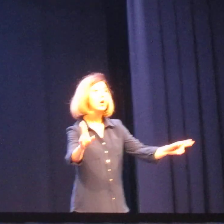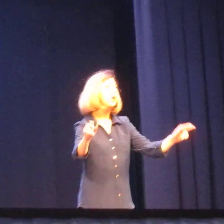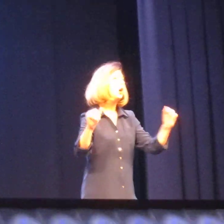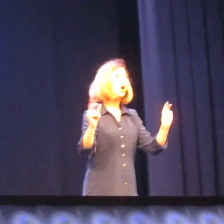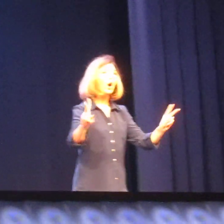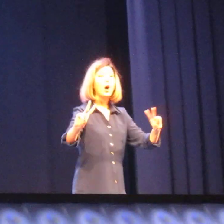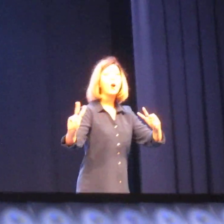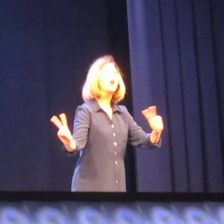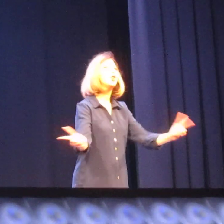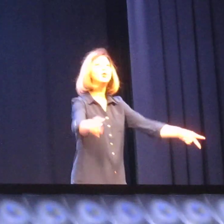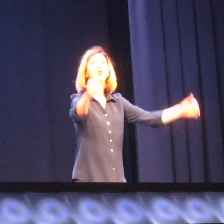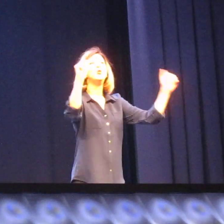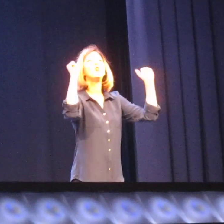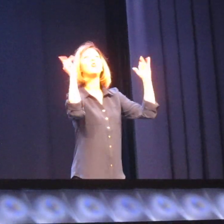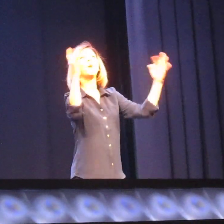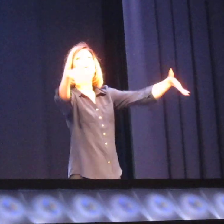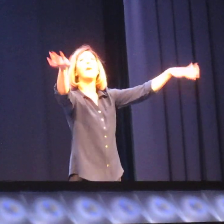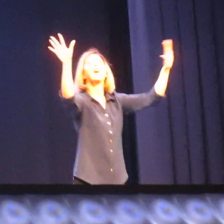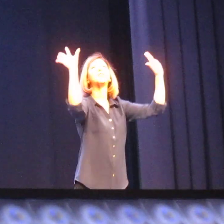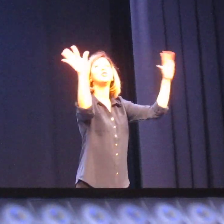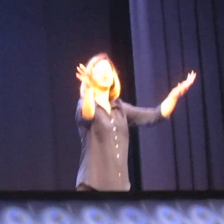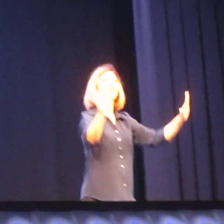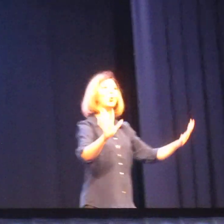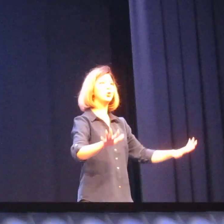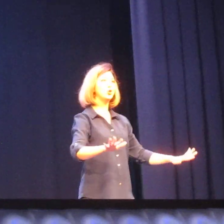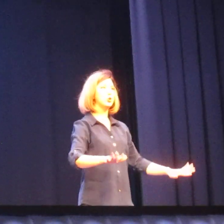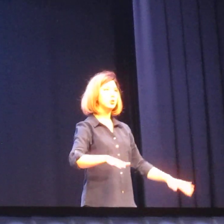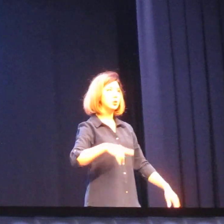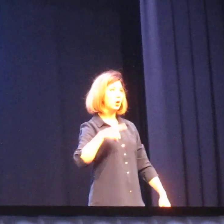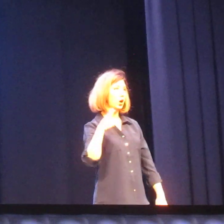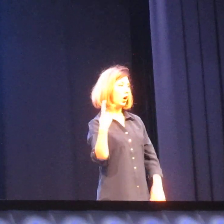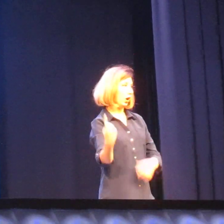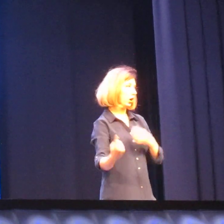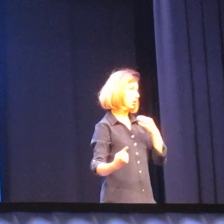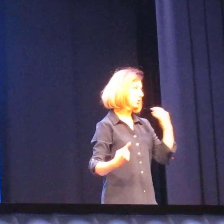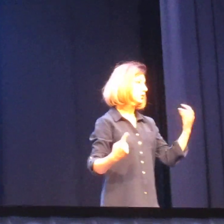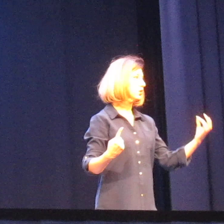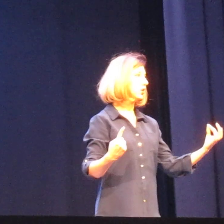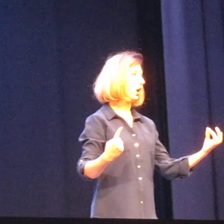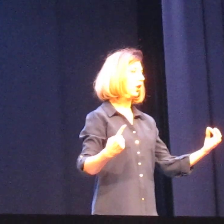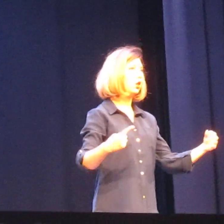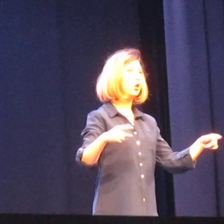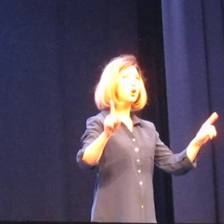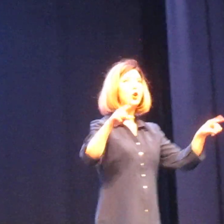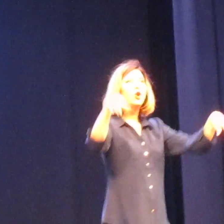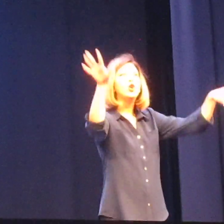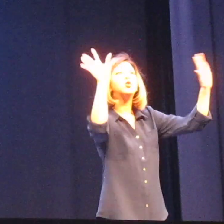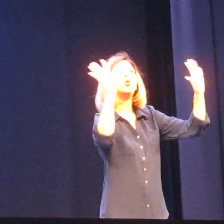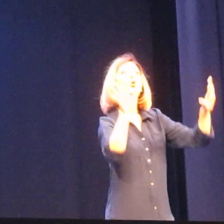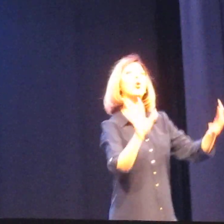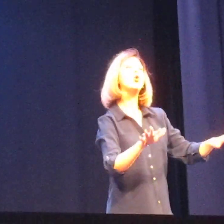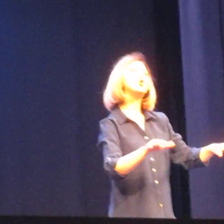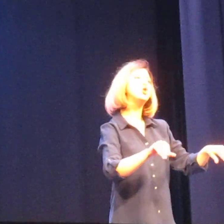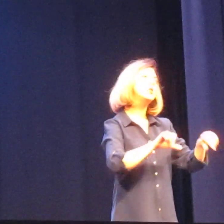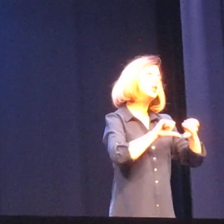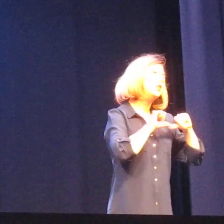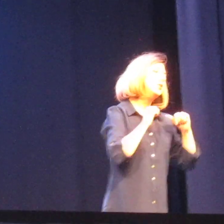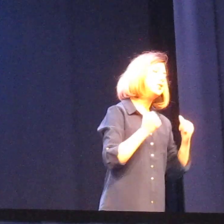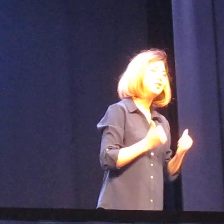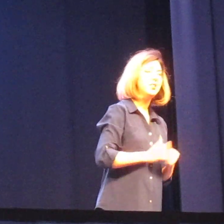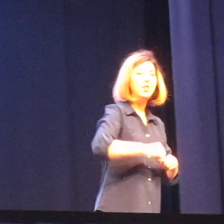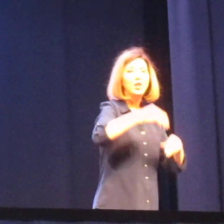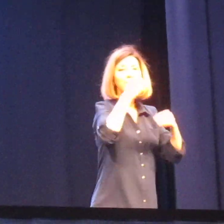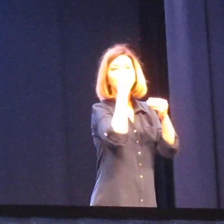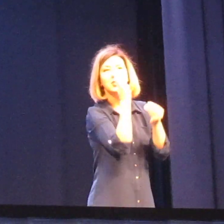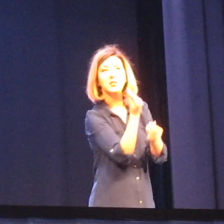Смотрели, как танцуют в парке дождь. Один сказал, что дождь